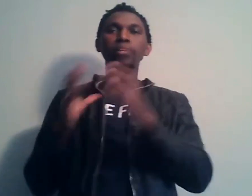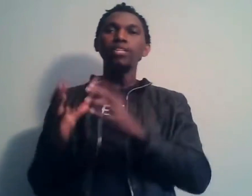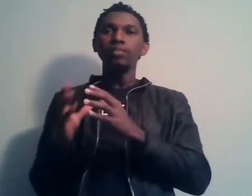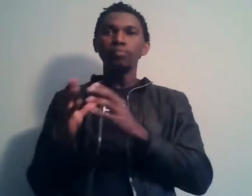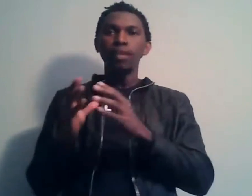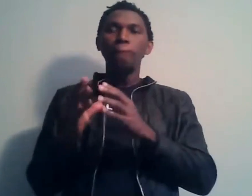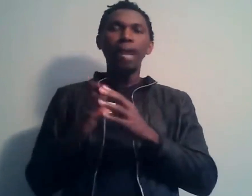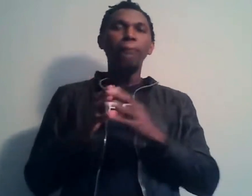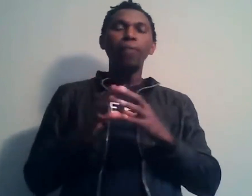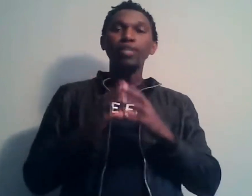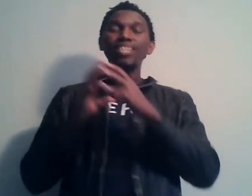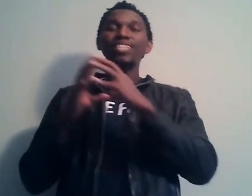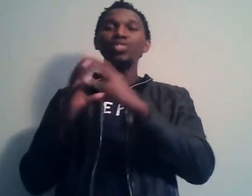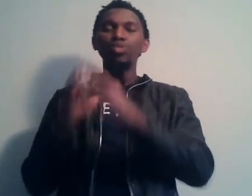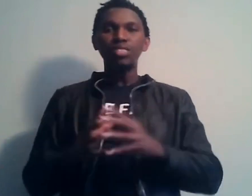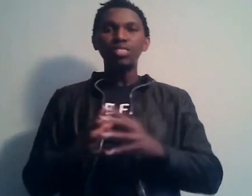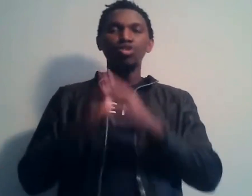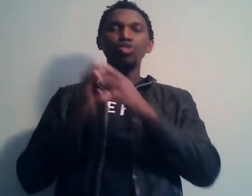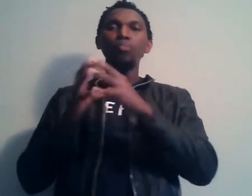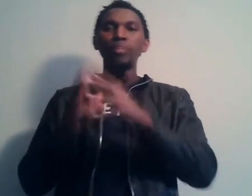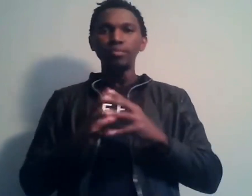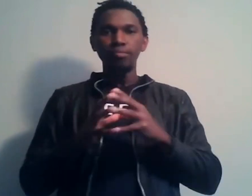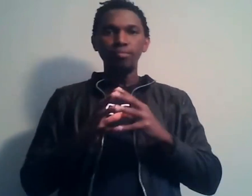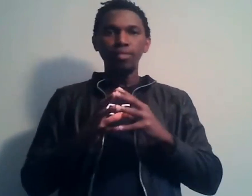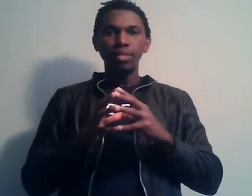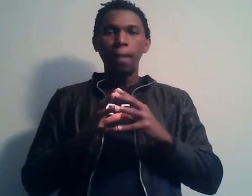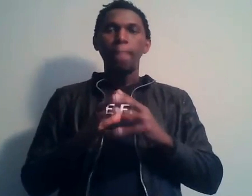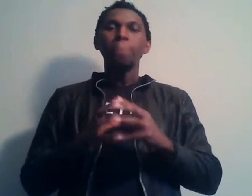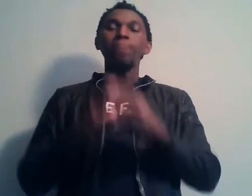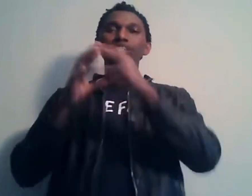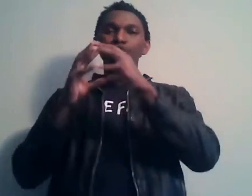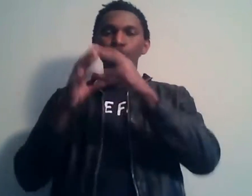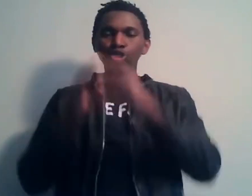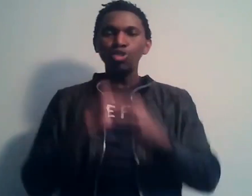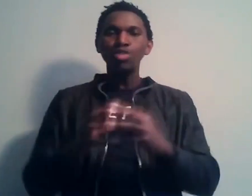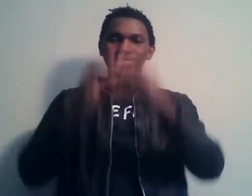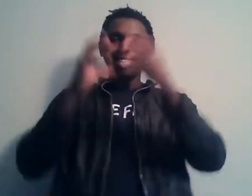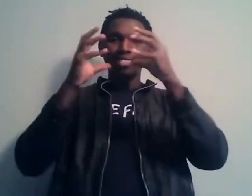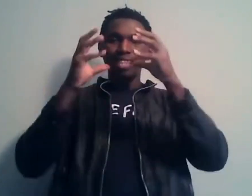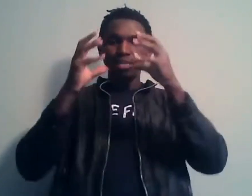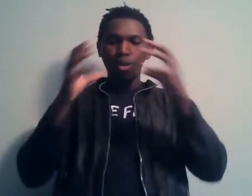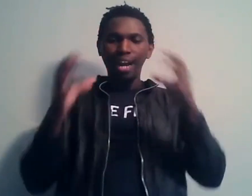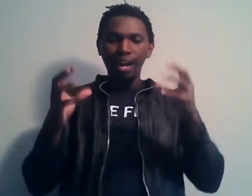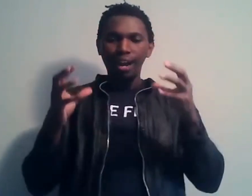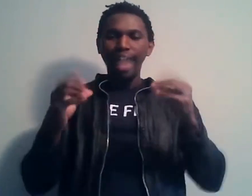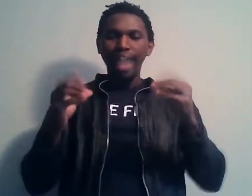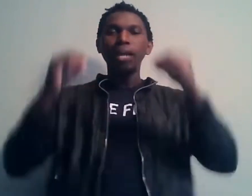pays, par rapport à toutes les injustices qui sont dans le pays. Mais lorsque cette diaspora a des